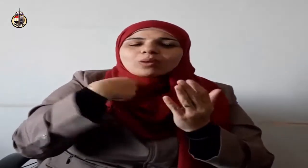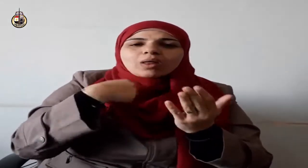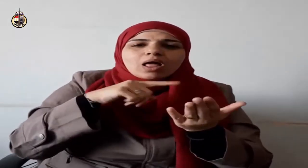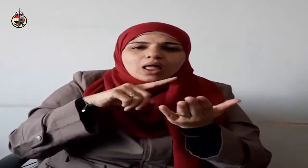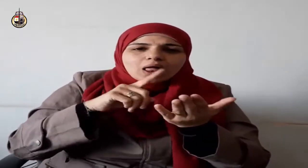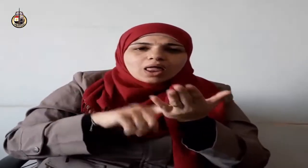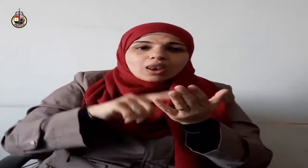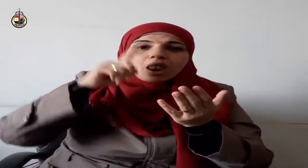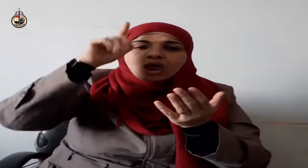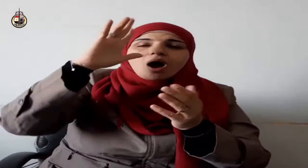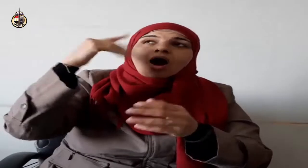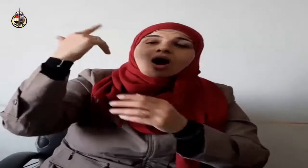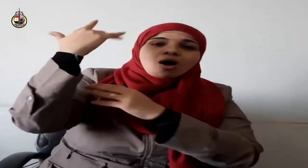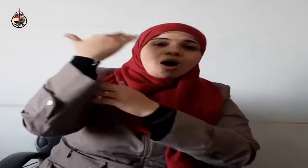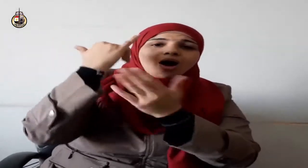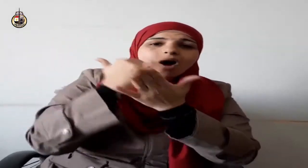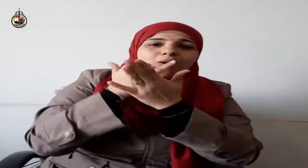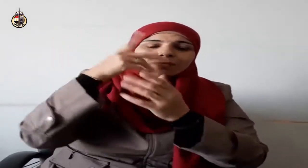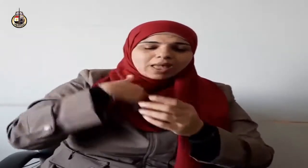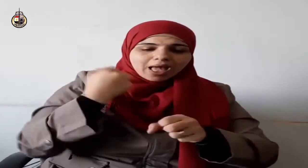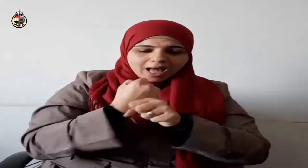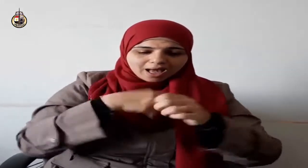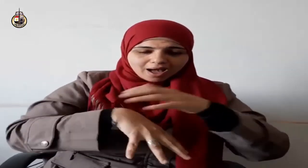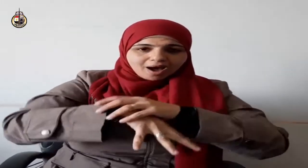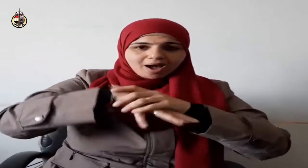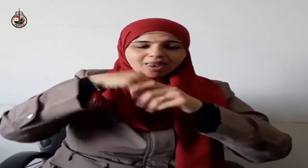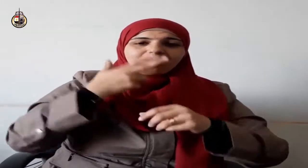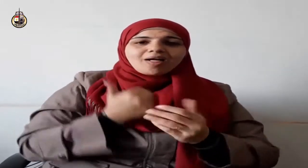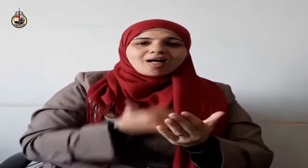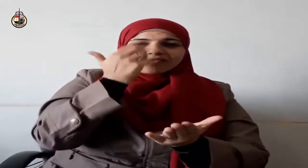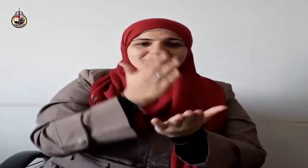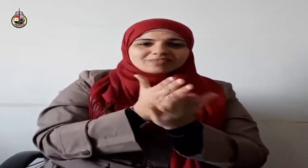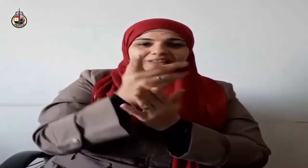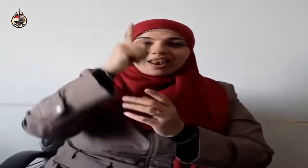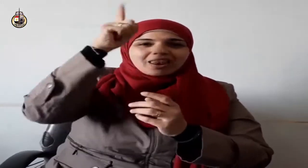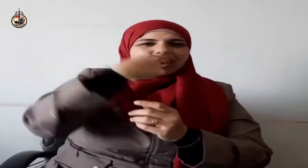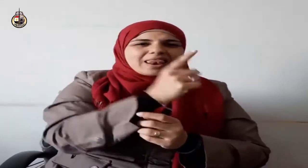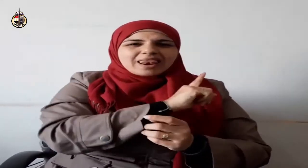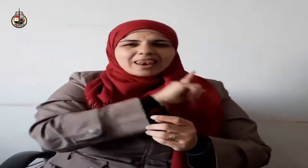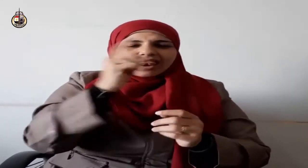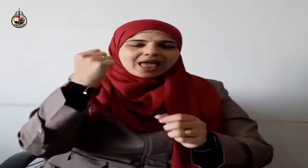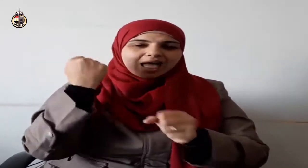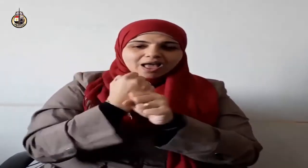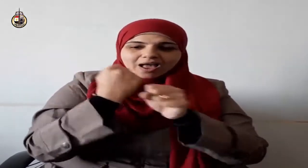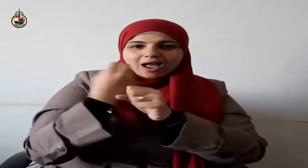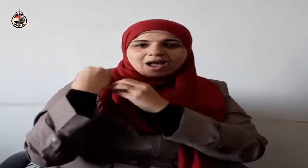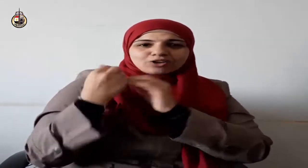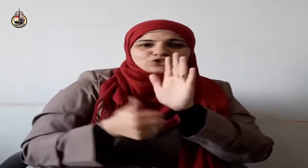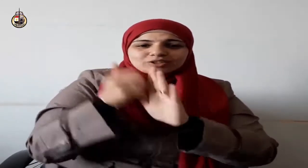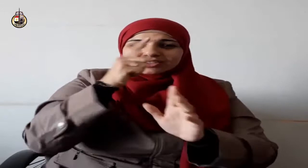حيث غلقت الأبواب وهيئت له أسباب المعصية